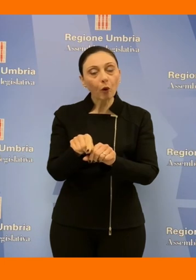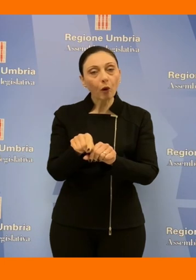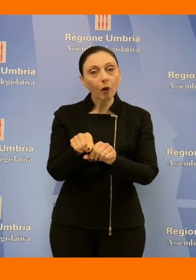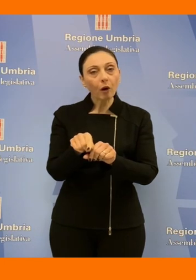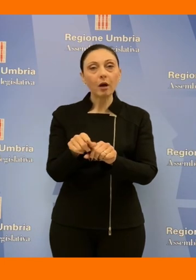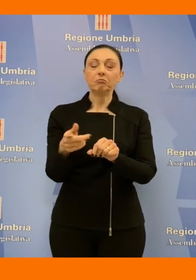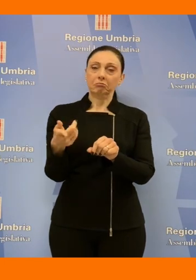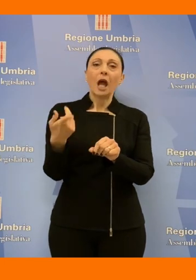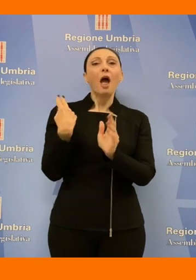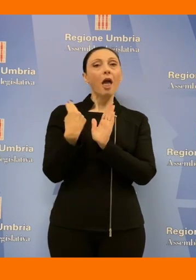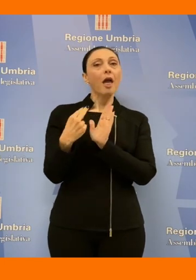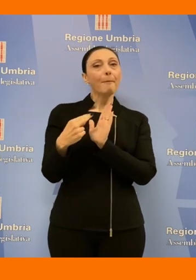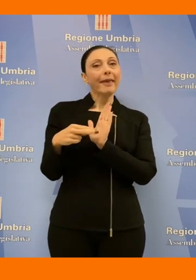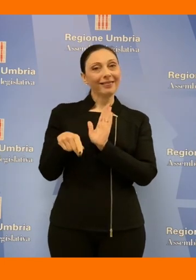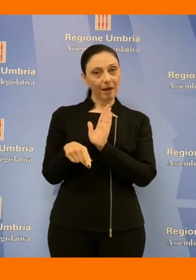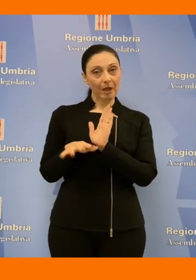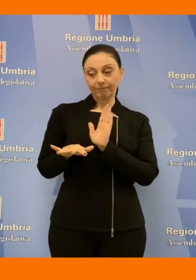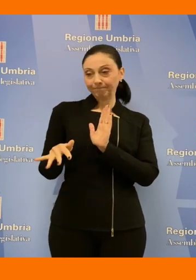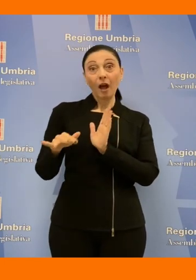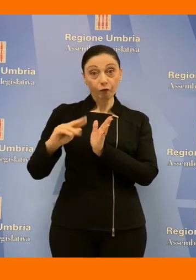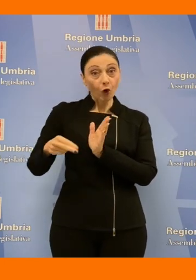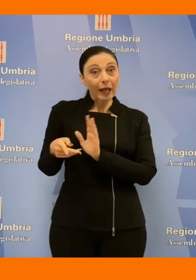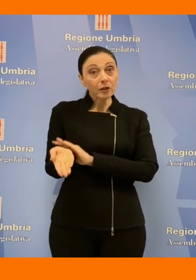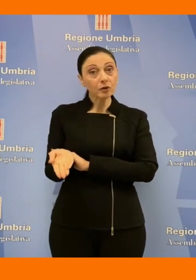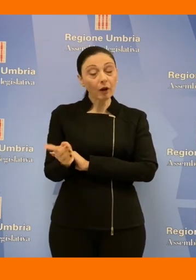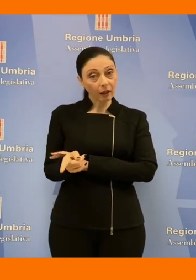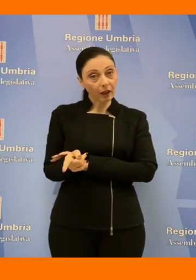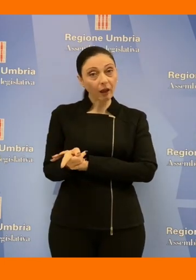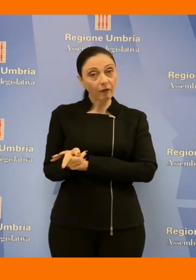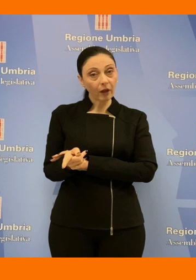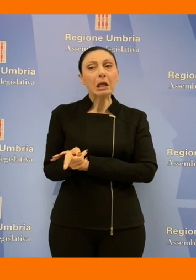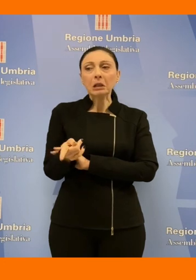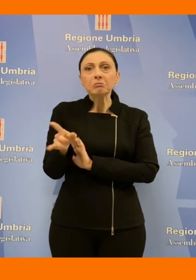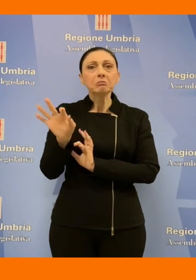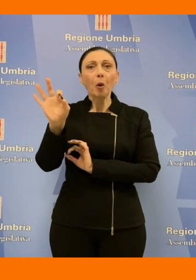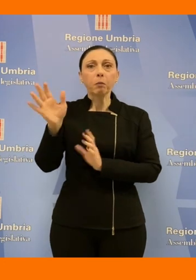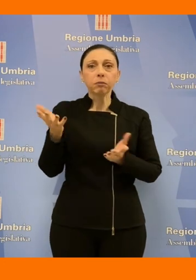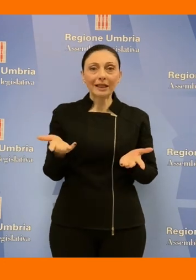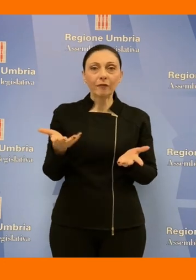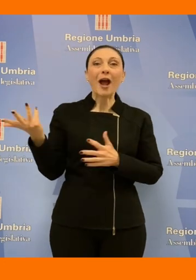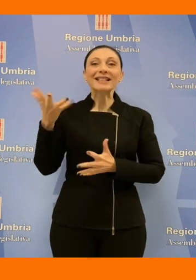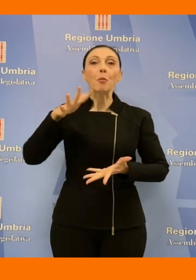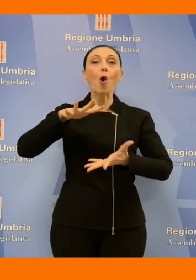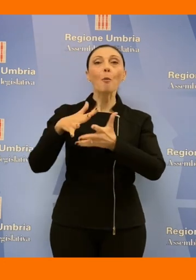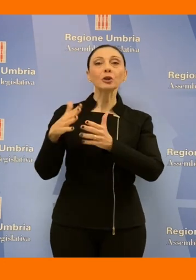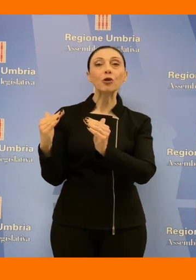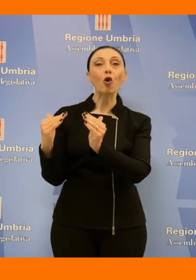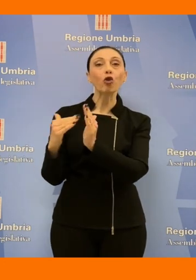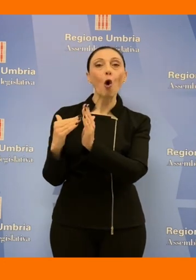abbiamo degli emendamenti che saranno anche in votazione e che vanno in questa direzione ad esempio il compostaggio domestico e il compostaggio di